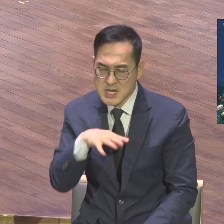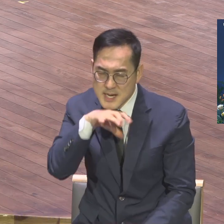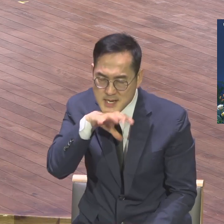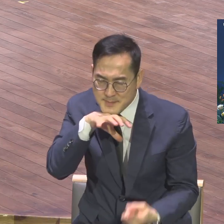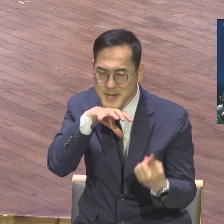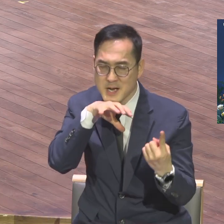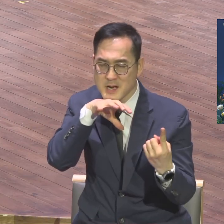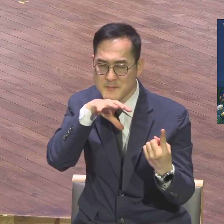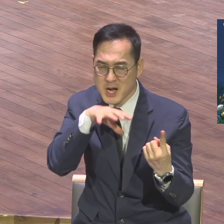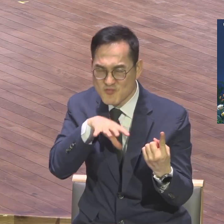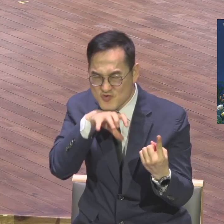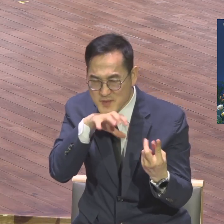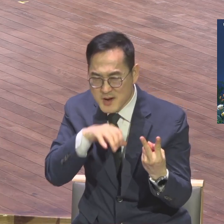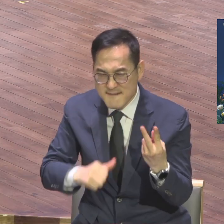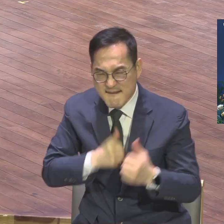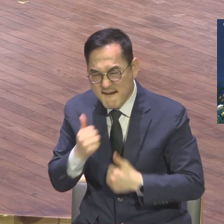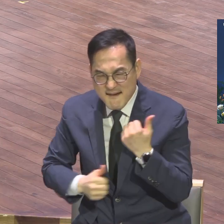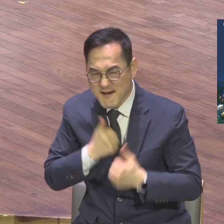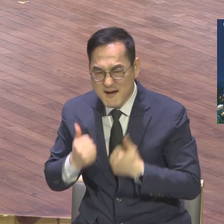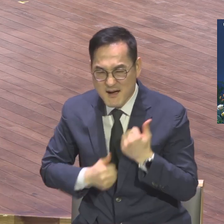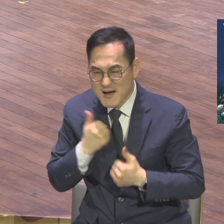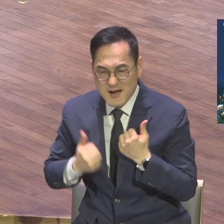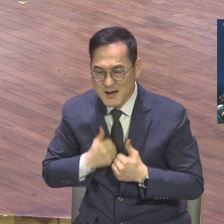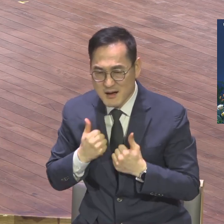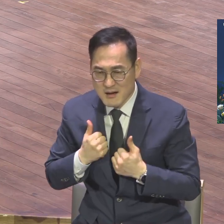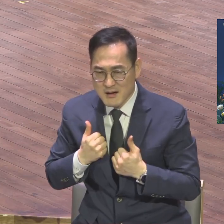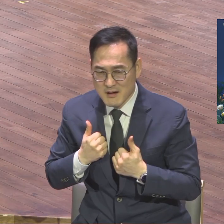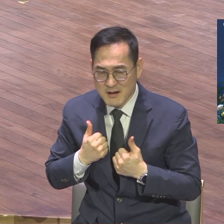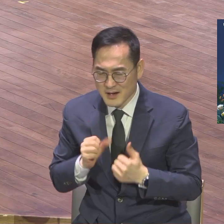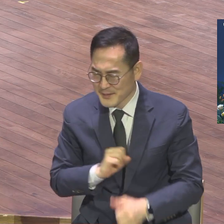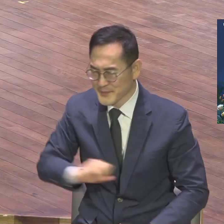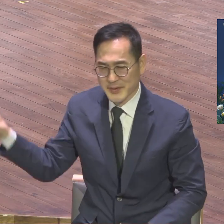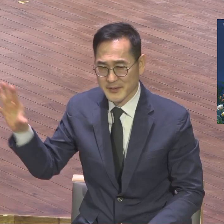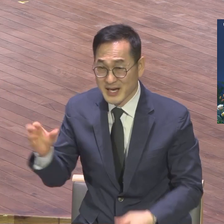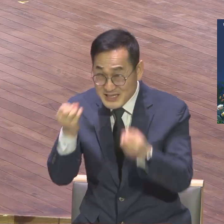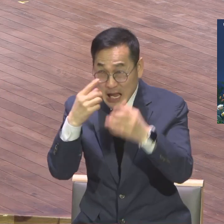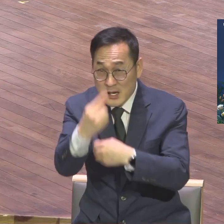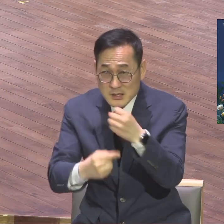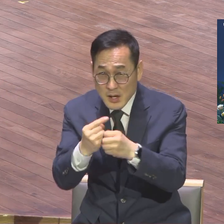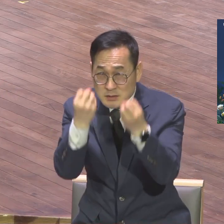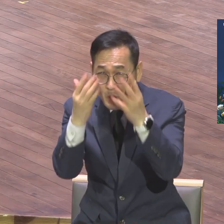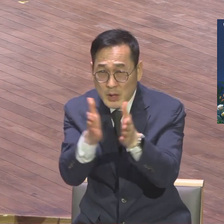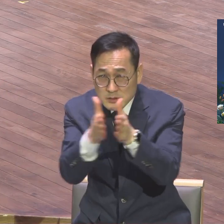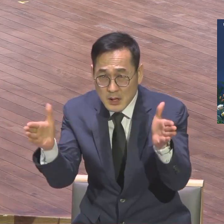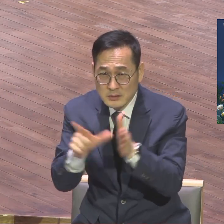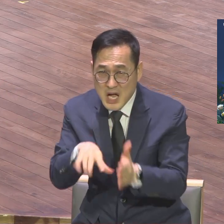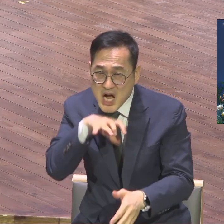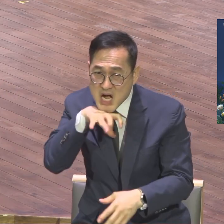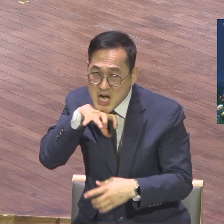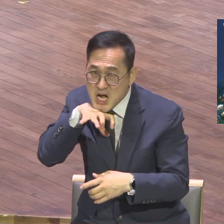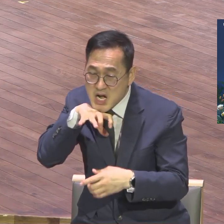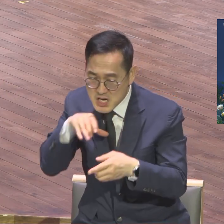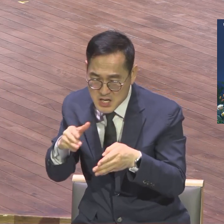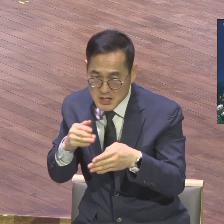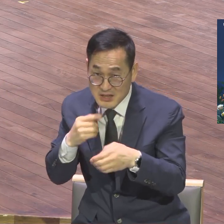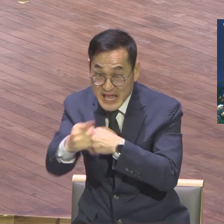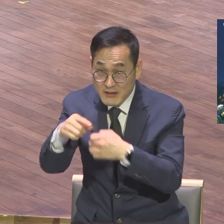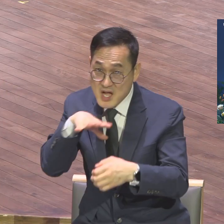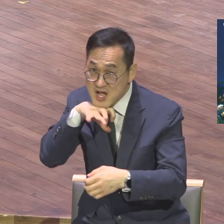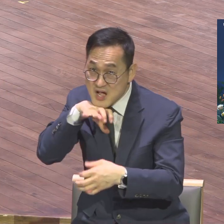그렇게 새해를 맞이하는 것이 아니라 하나님 너무 감사합니다. 올해도 주신 이 은혜가 너무